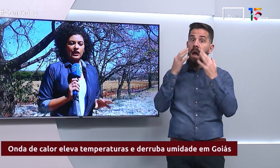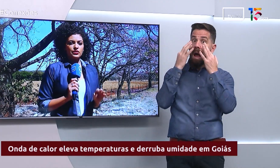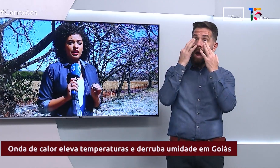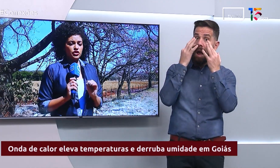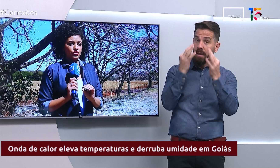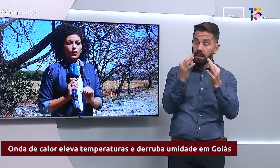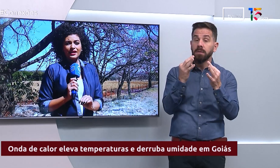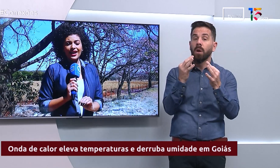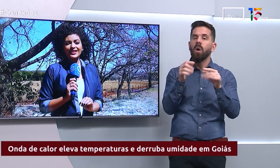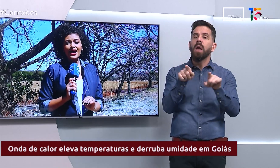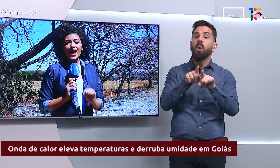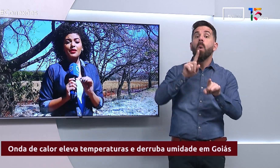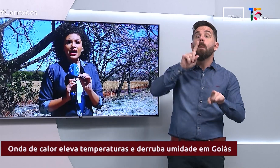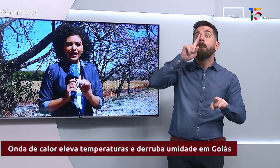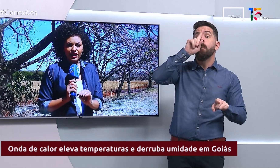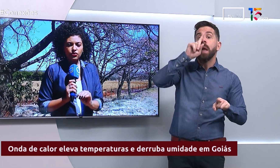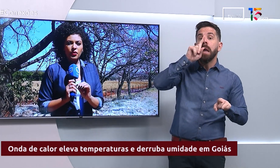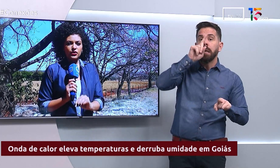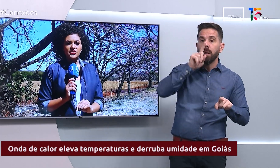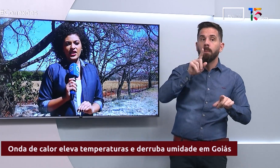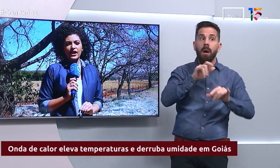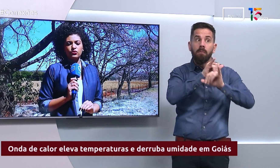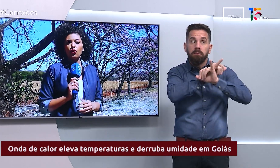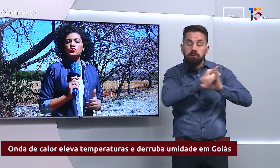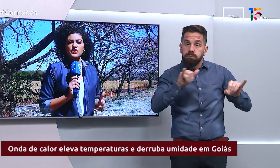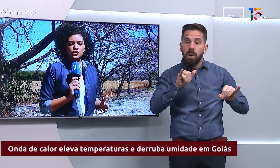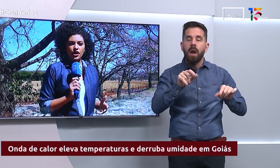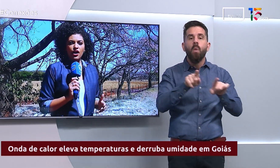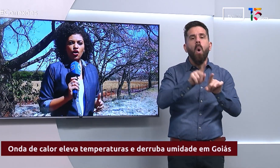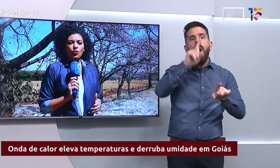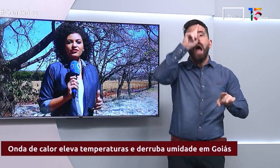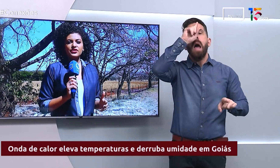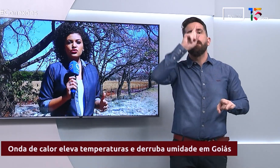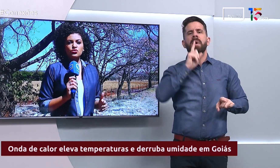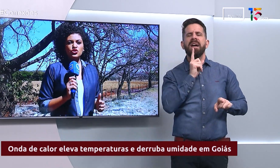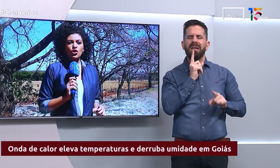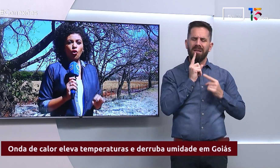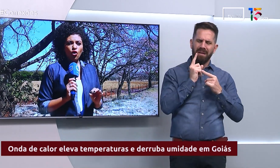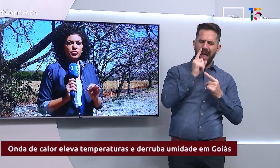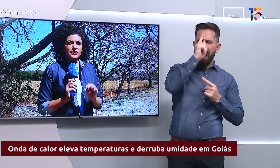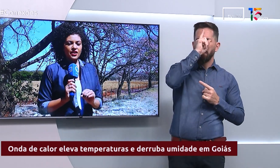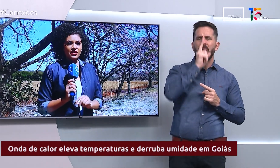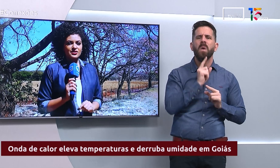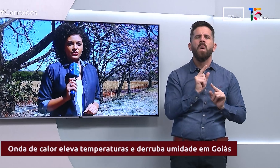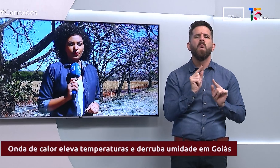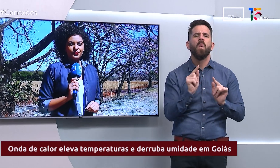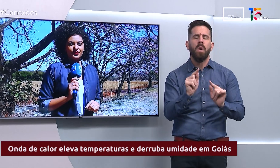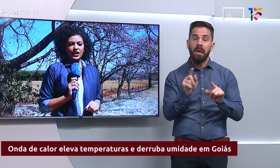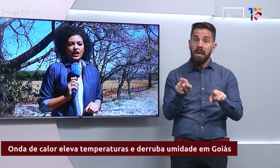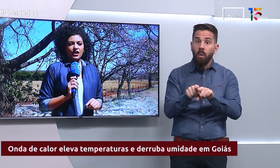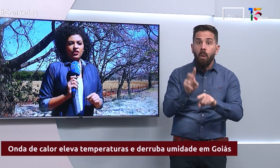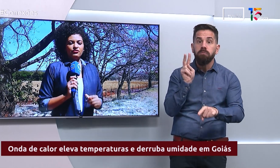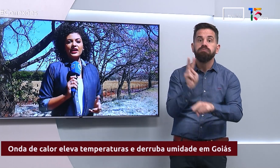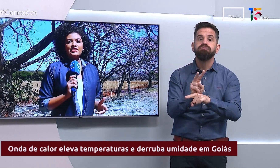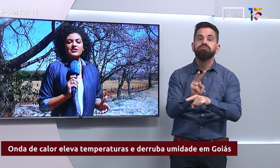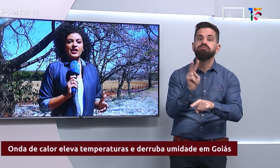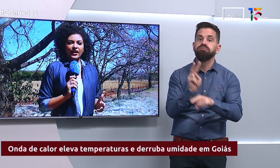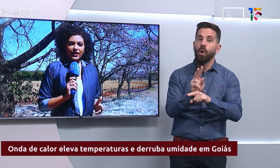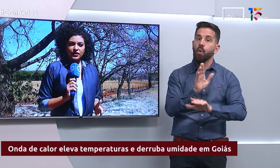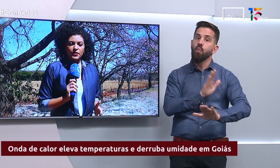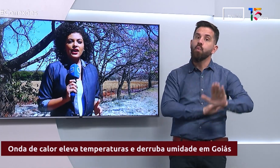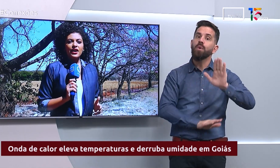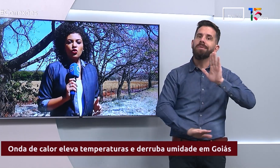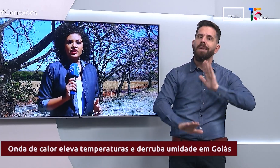severo e emitiu um alerta amarelo para o Estado, ou seja, um aviso de observação. Vale